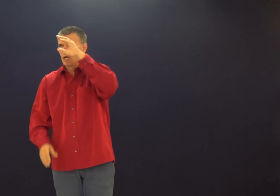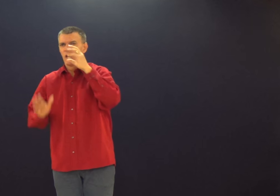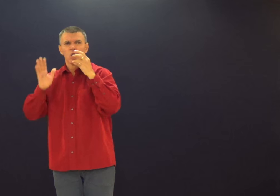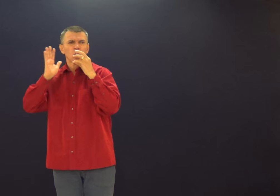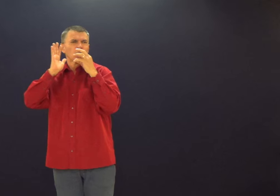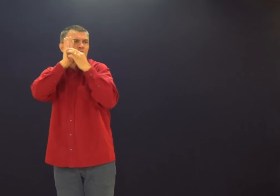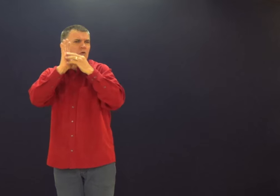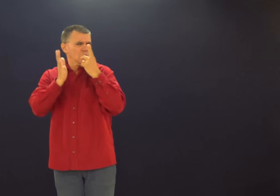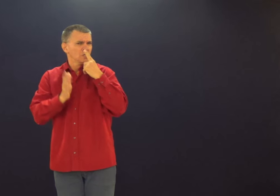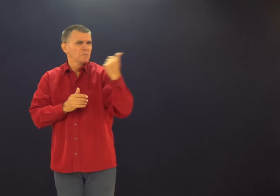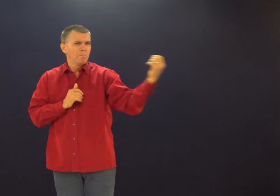Sabe, Ivan?